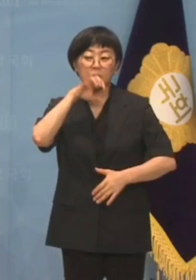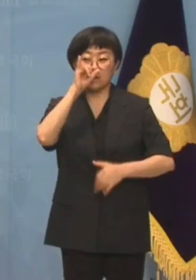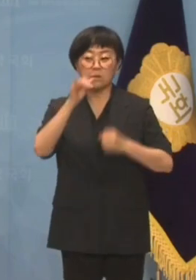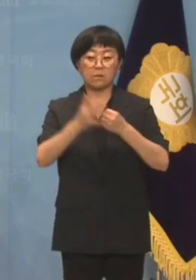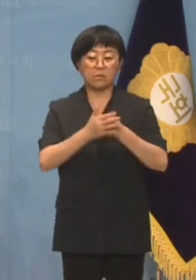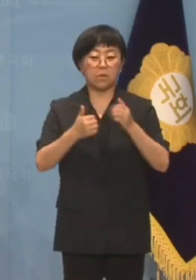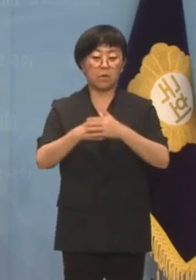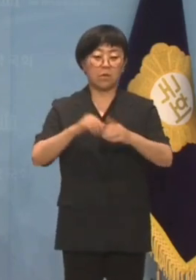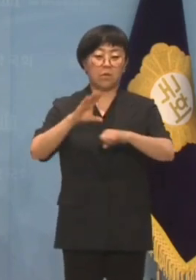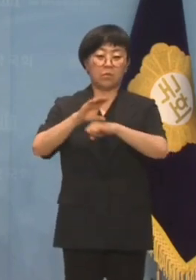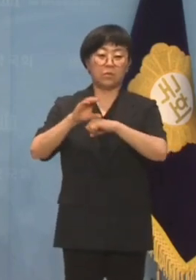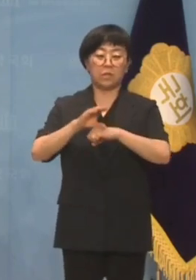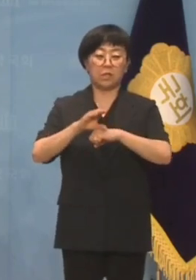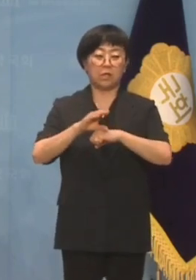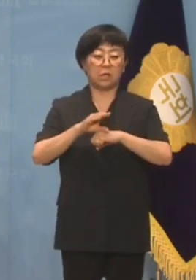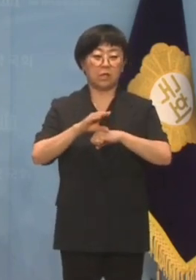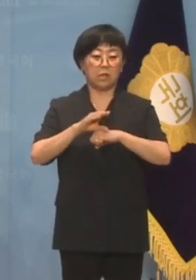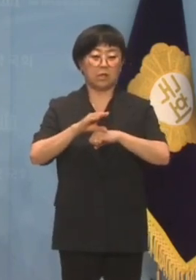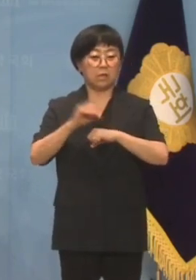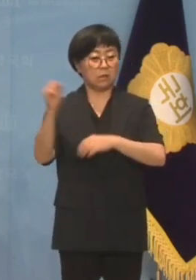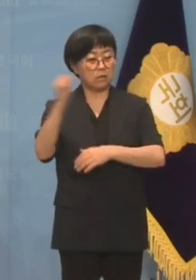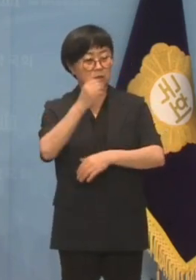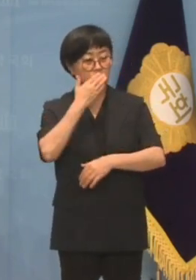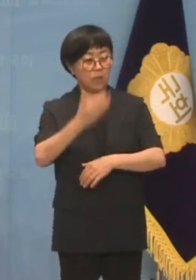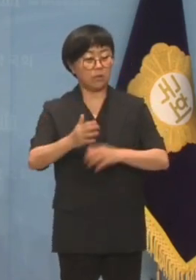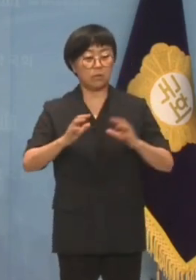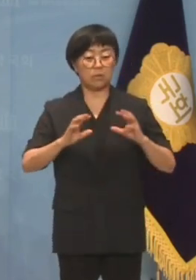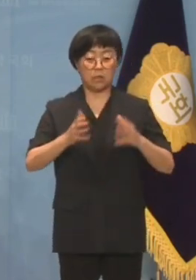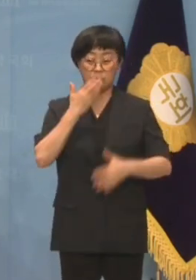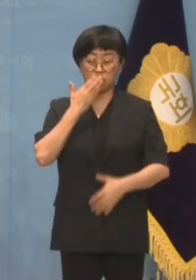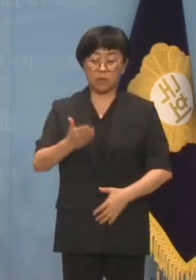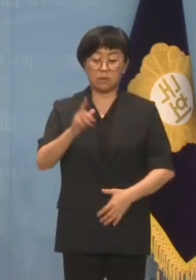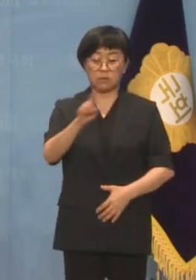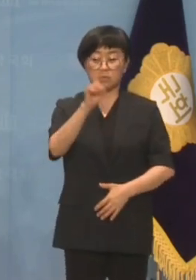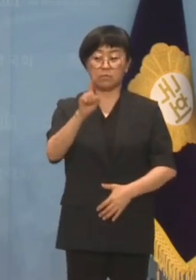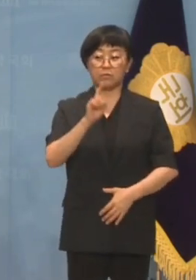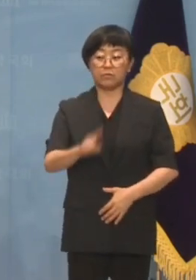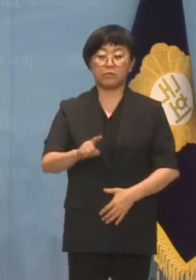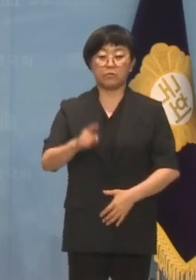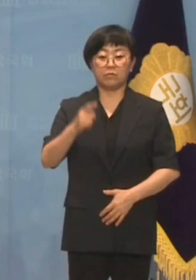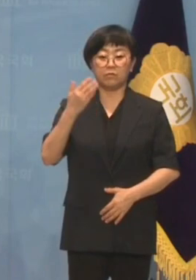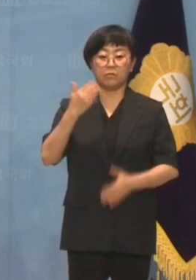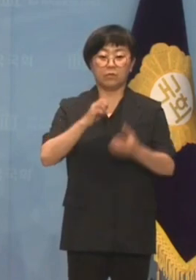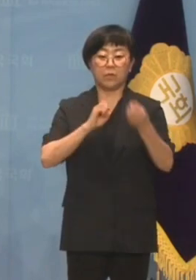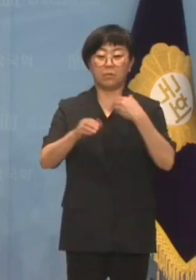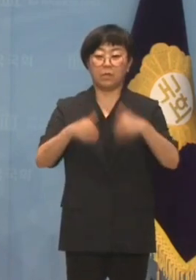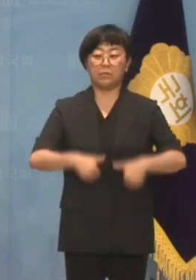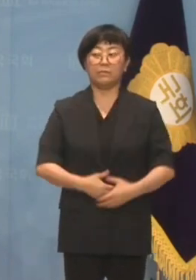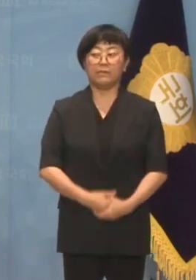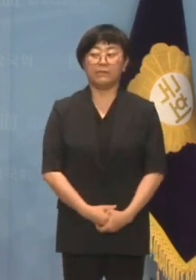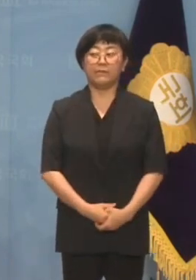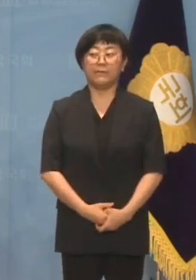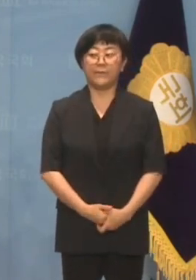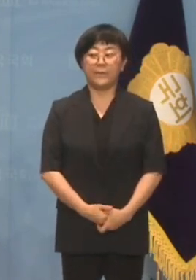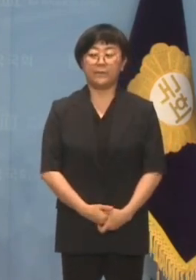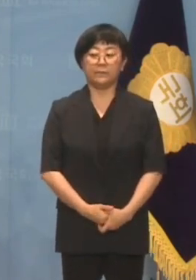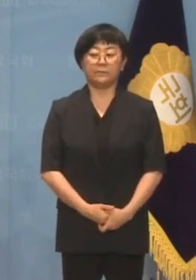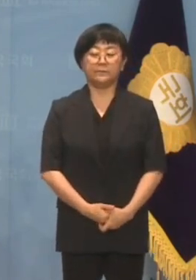언론사의 운명이 좌지우지 되는 나라여도 되는지 이 물음에 답하기 바랍니다.